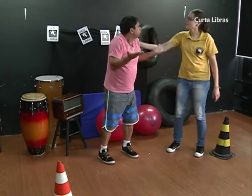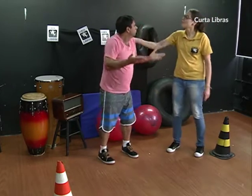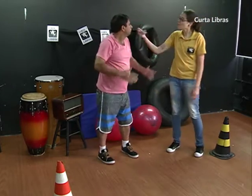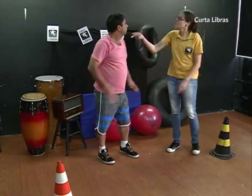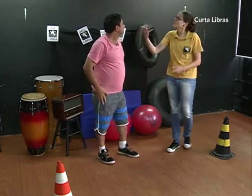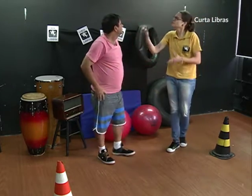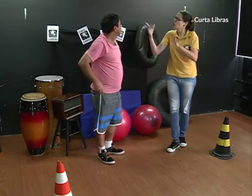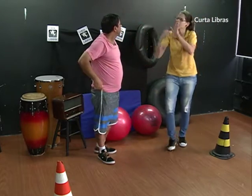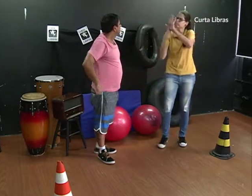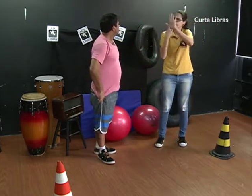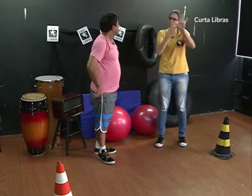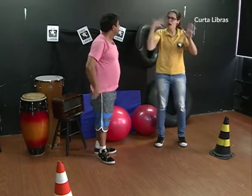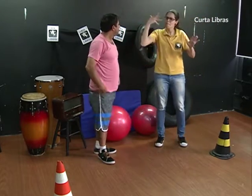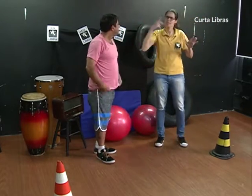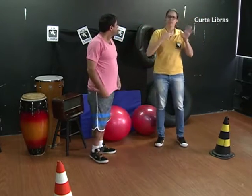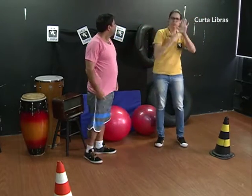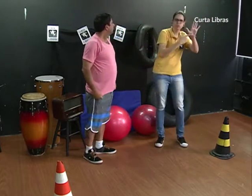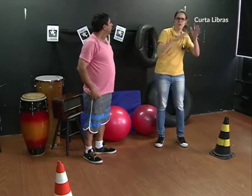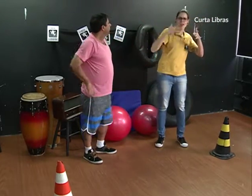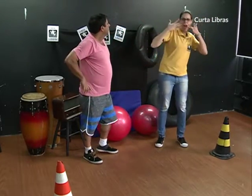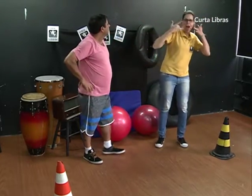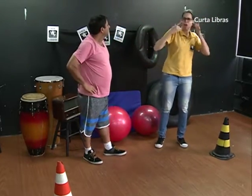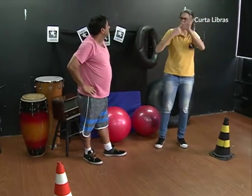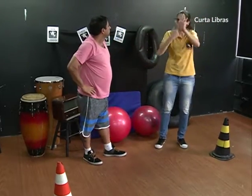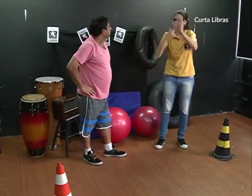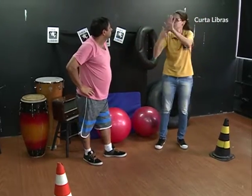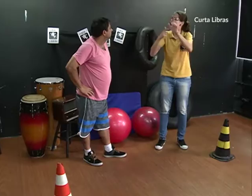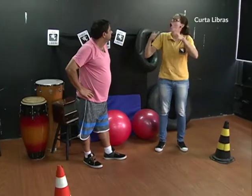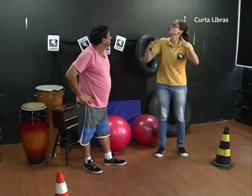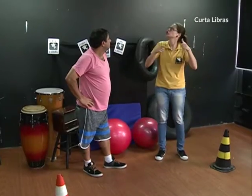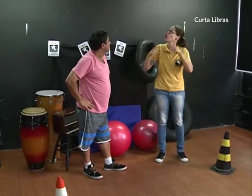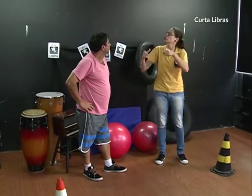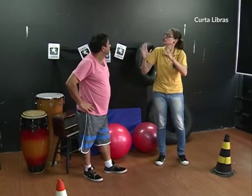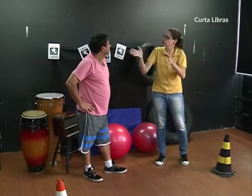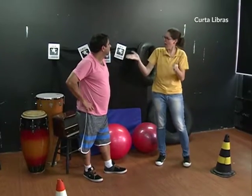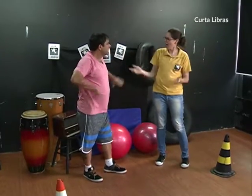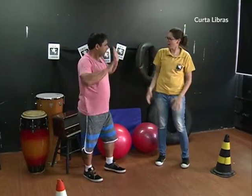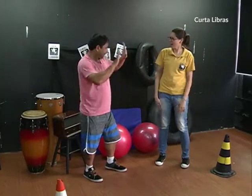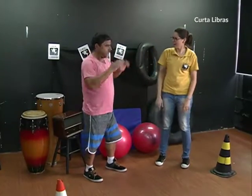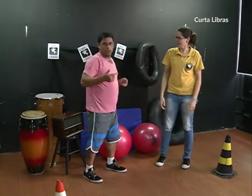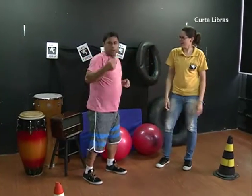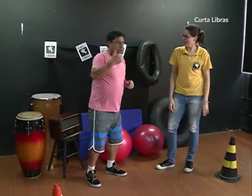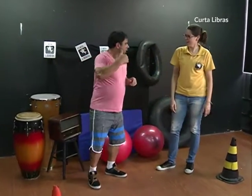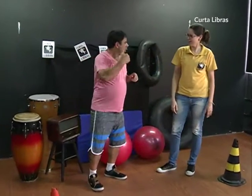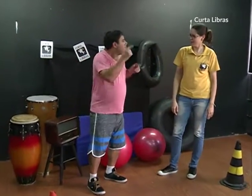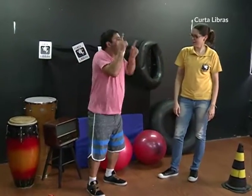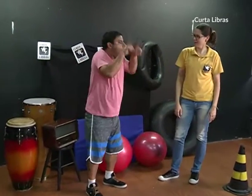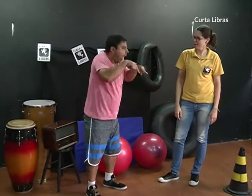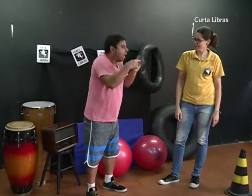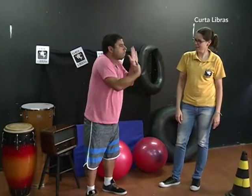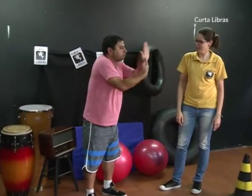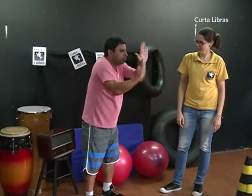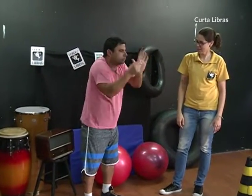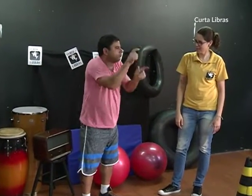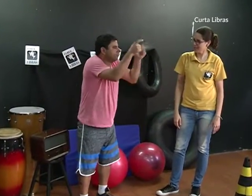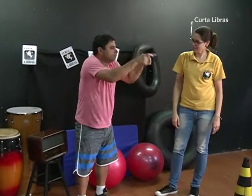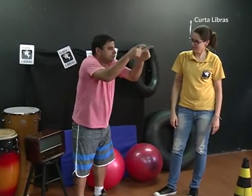Então, onde você atua? Palestras, peças teatrais, aonde? Já me apresentei em alguns lugares. Olha só.